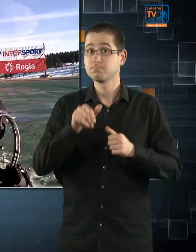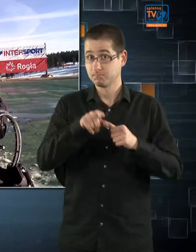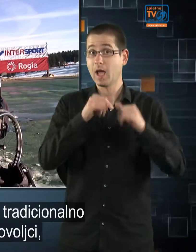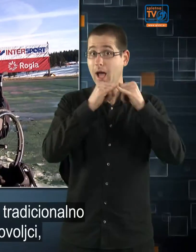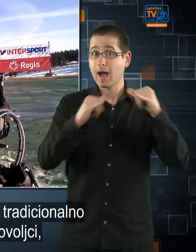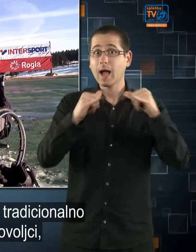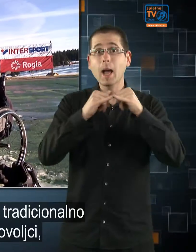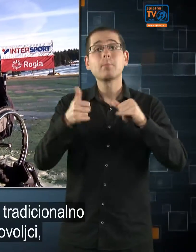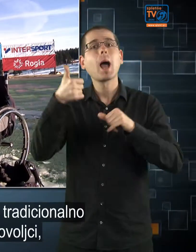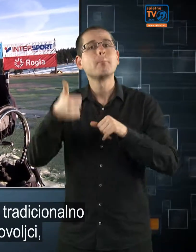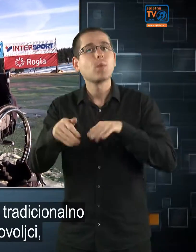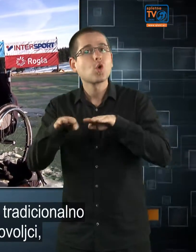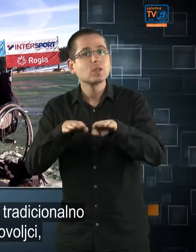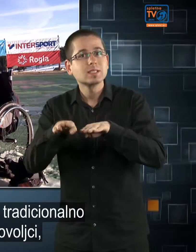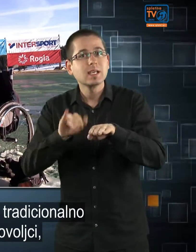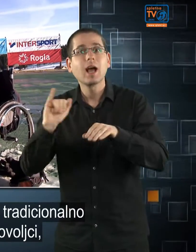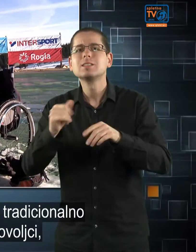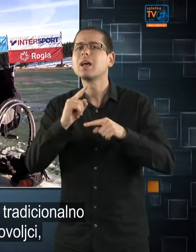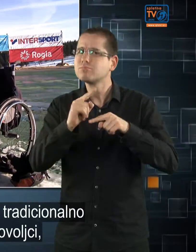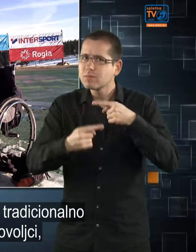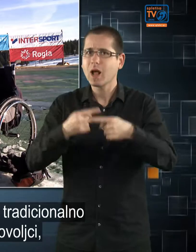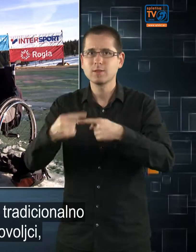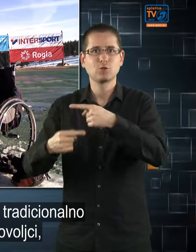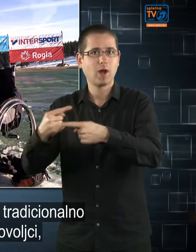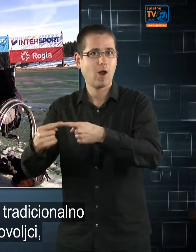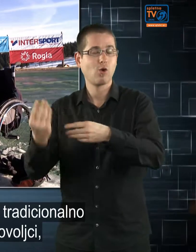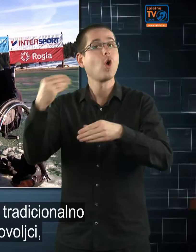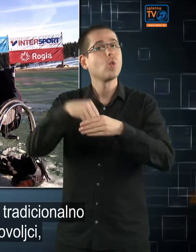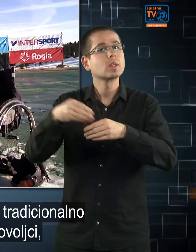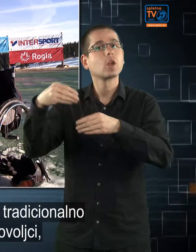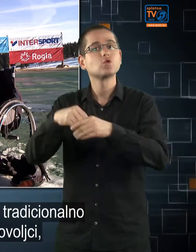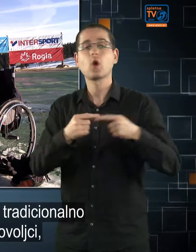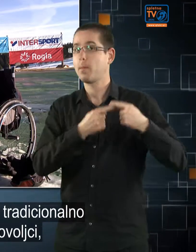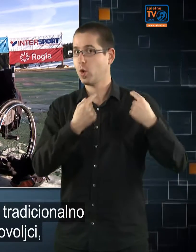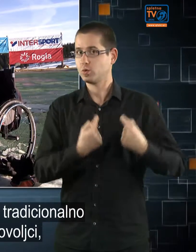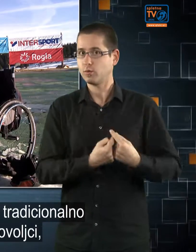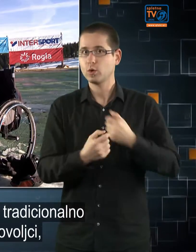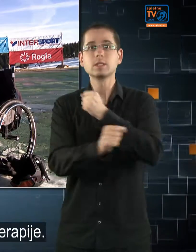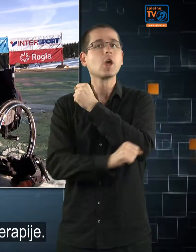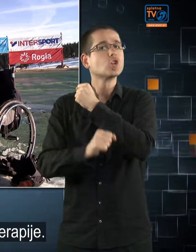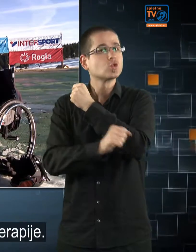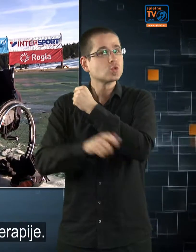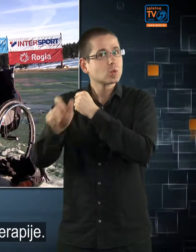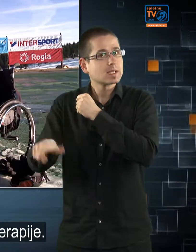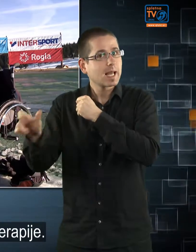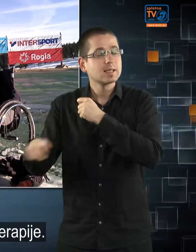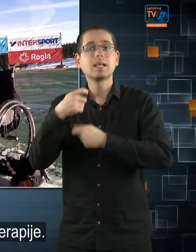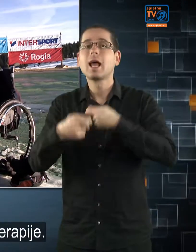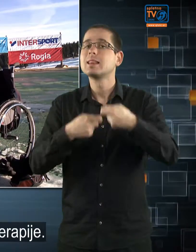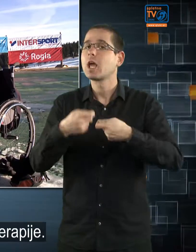Kampa Monoskija se že tradicionalno udeležujejo prostovolci, študenti delovne terapije.